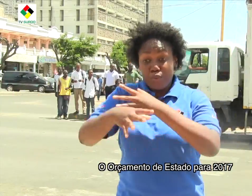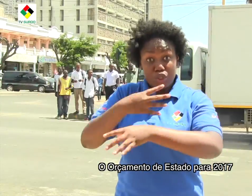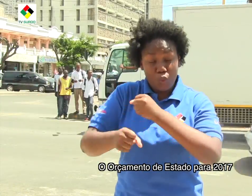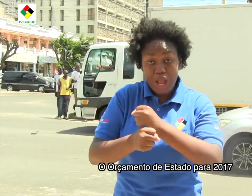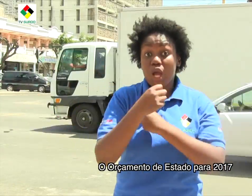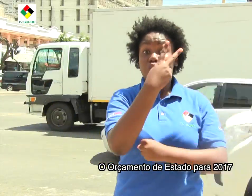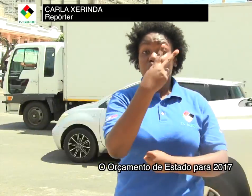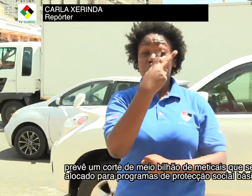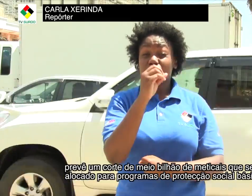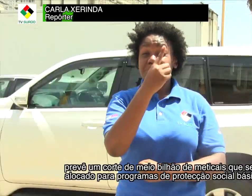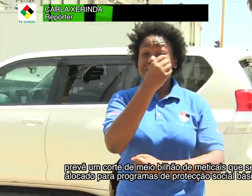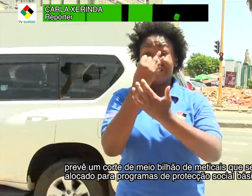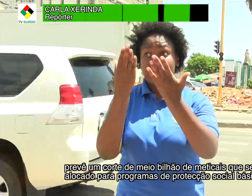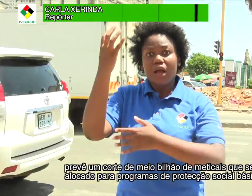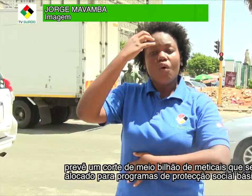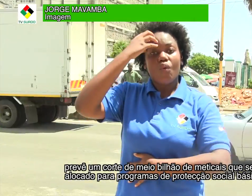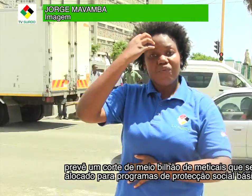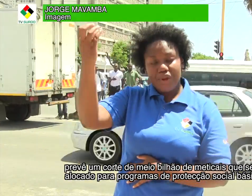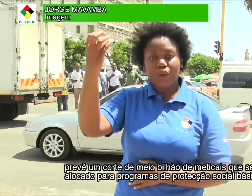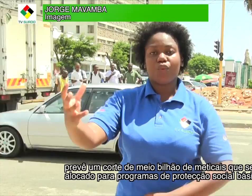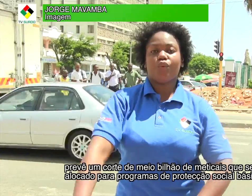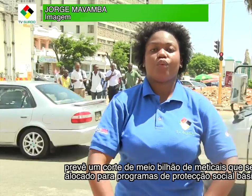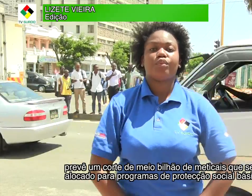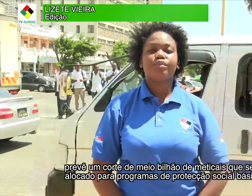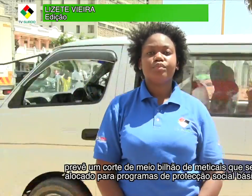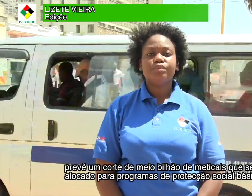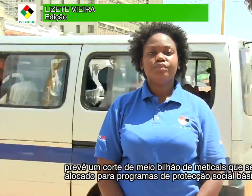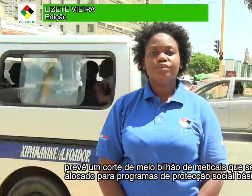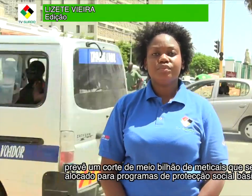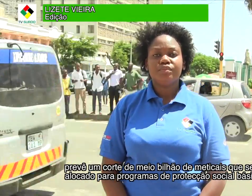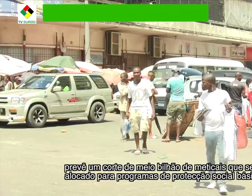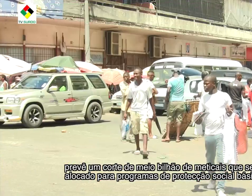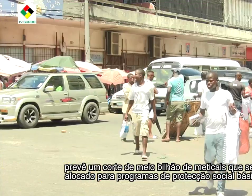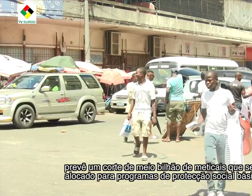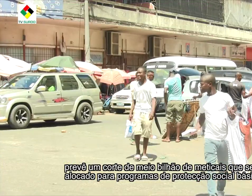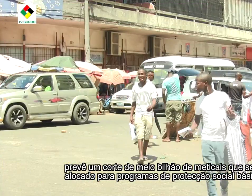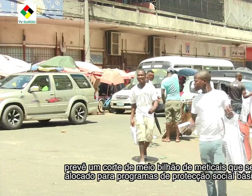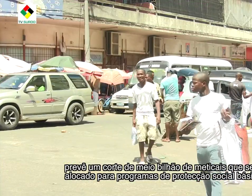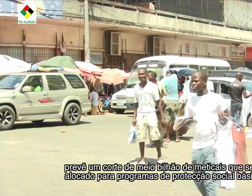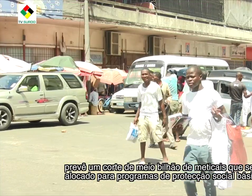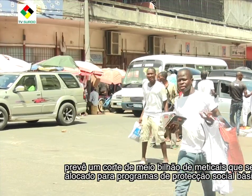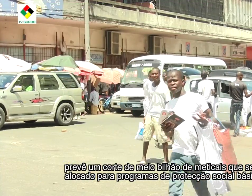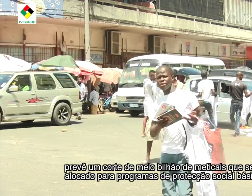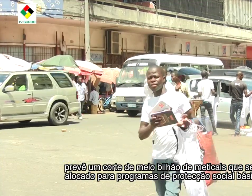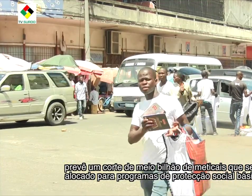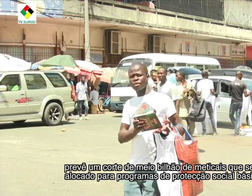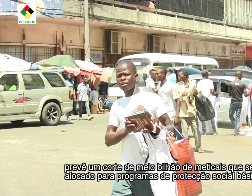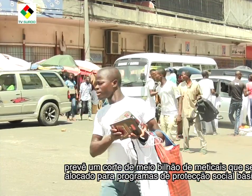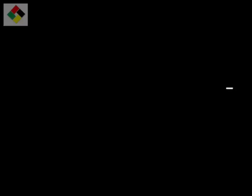2017 prevê um corte de meio bilhão de meticais que seria alocado para programas de proteção social básica.